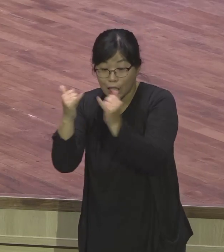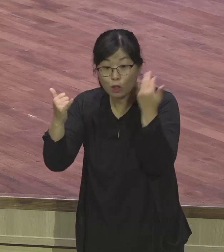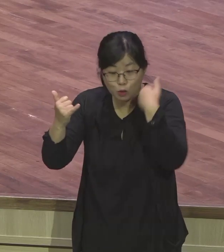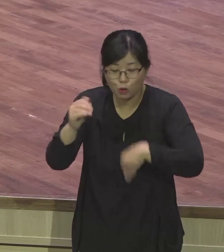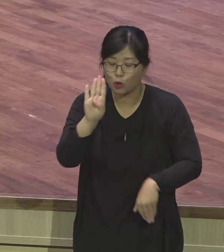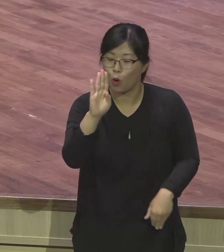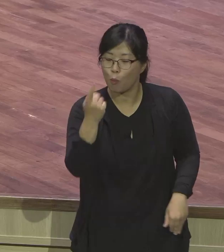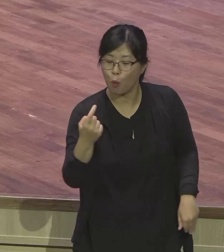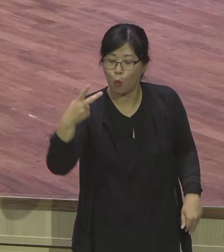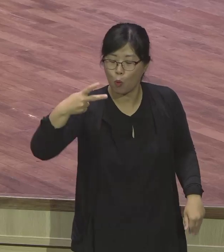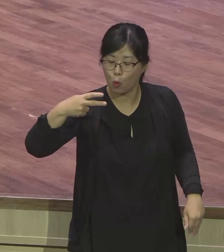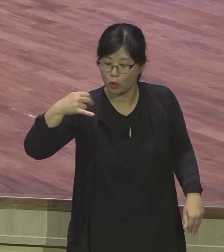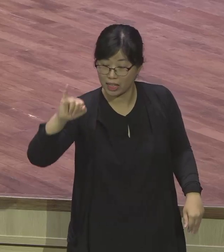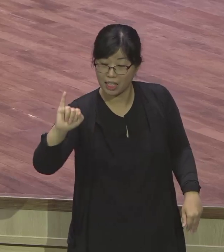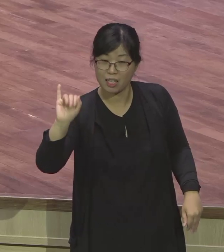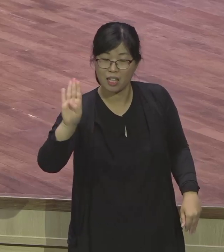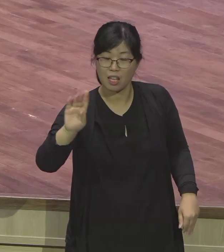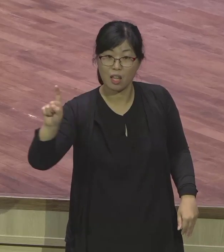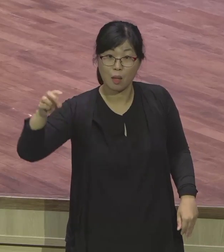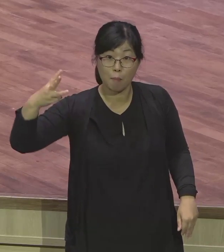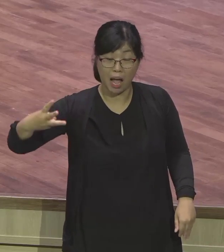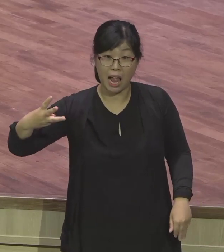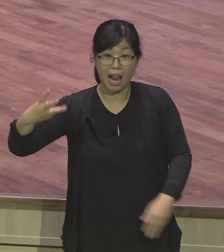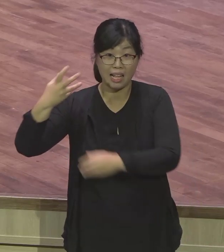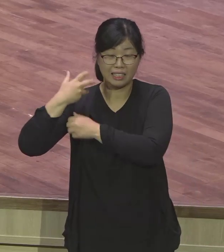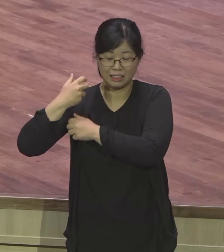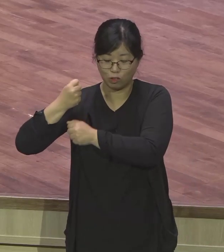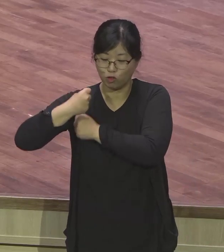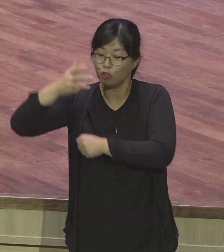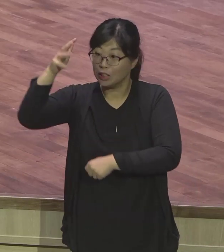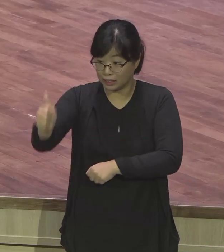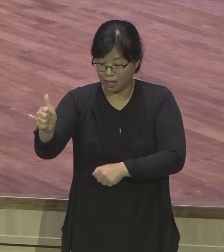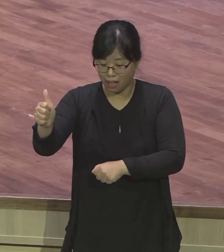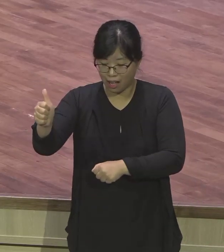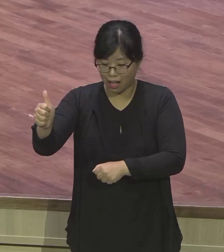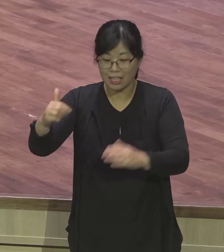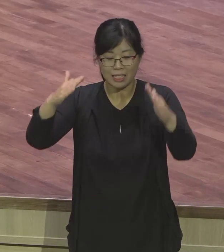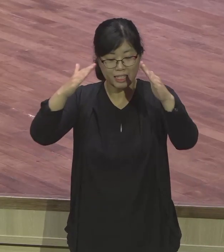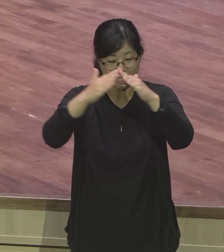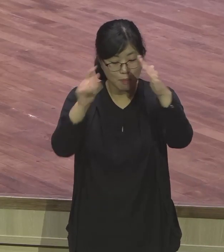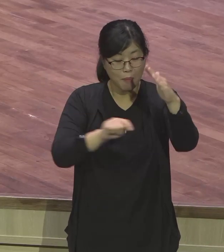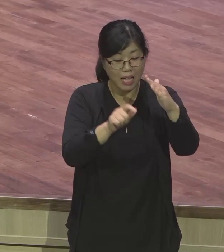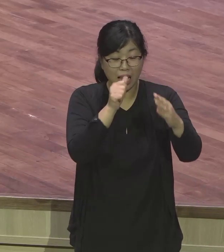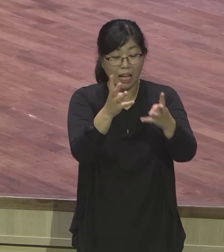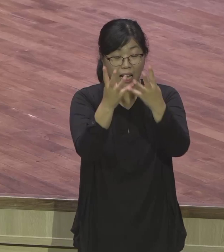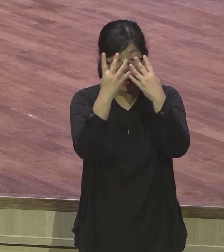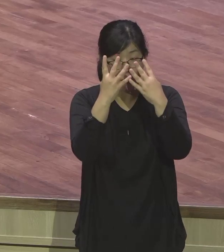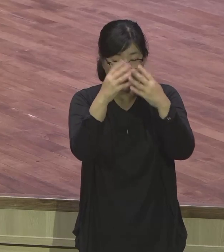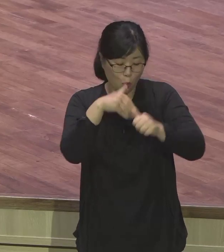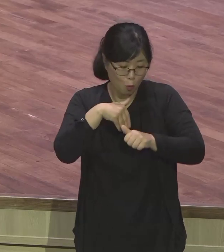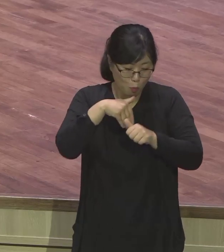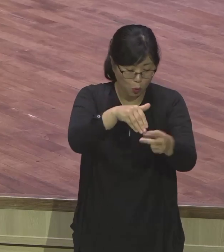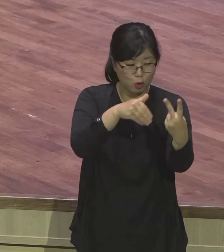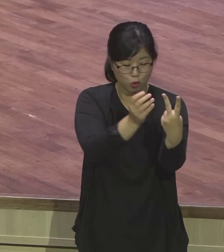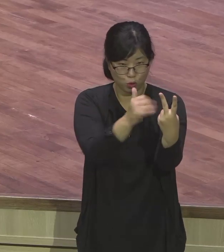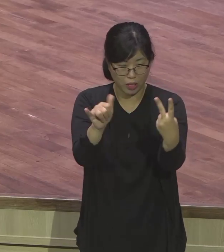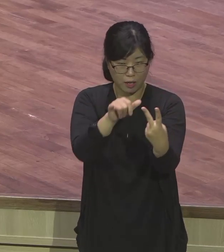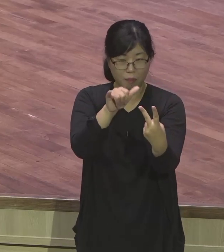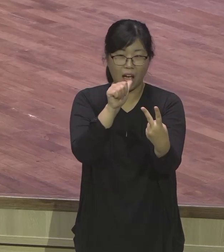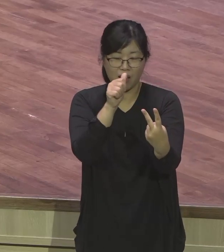감옥에 있는데 이게 누구냐 요셉이 있단 말이에요. 그런데 보디발이 이